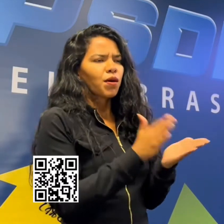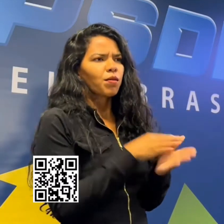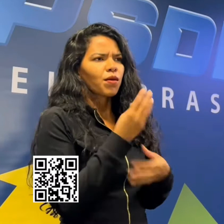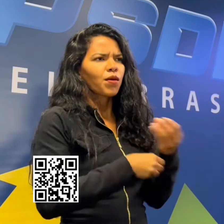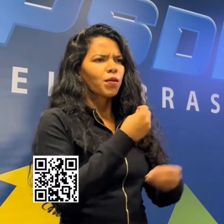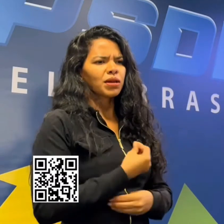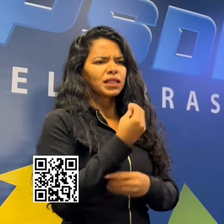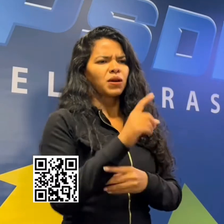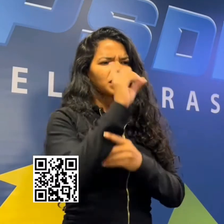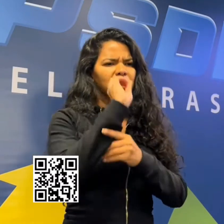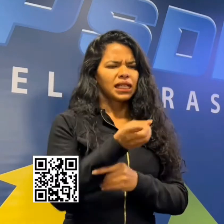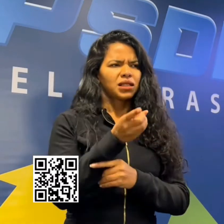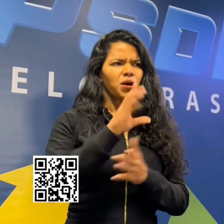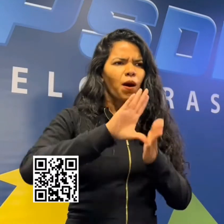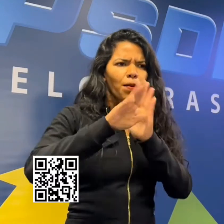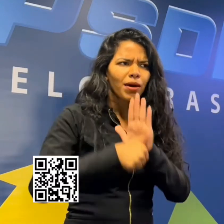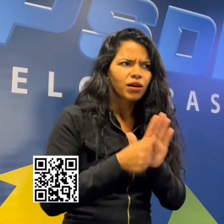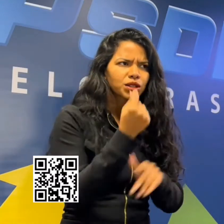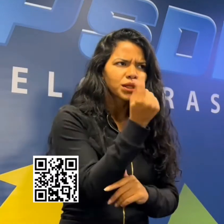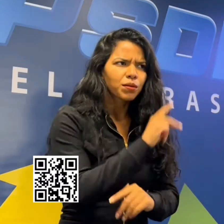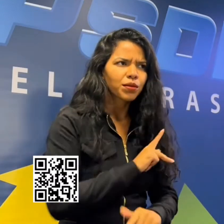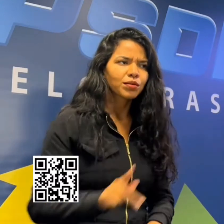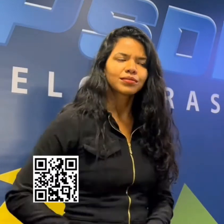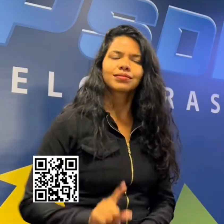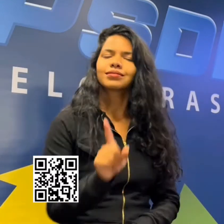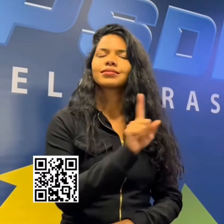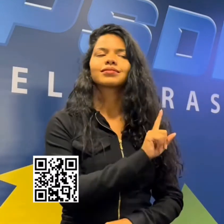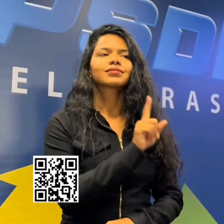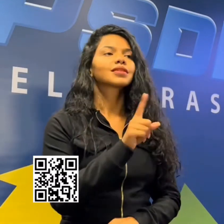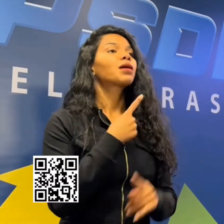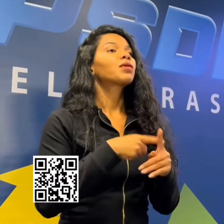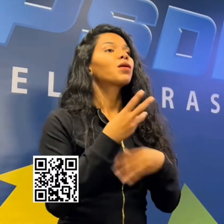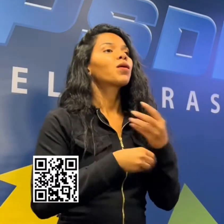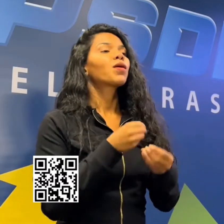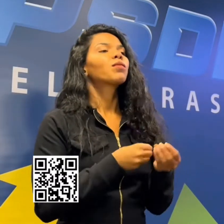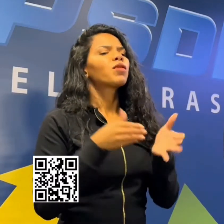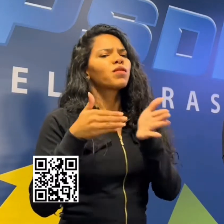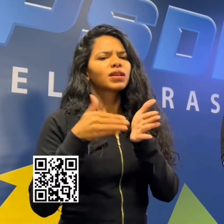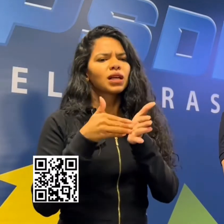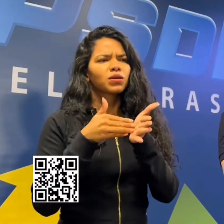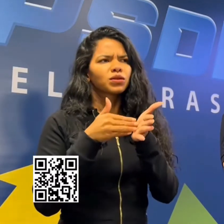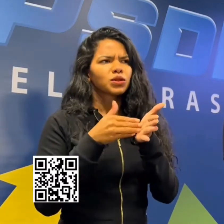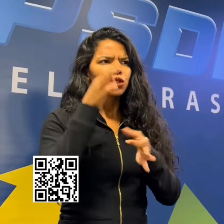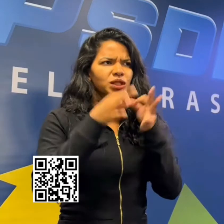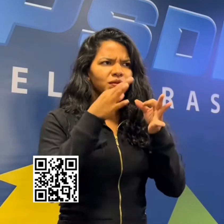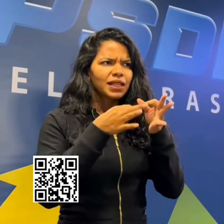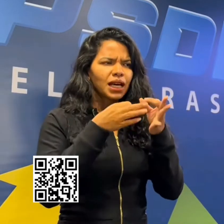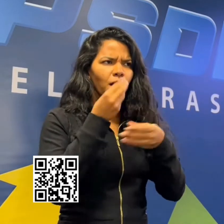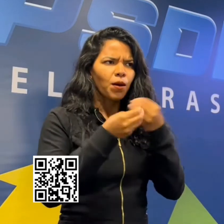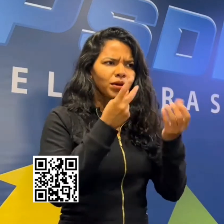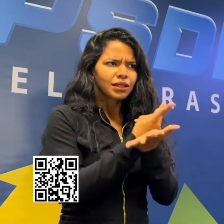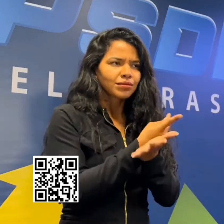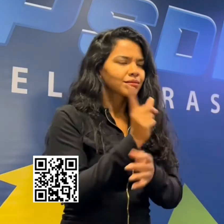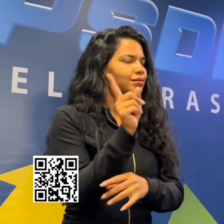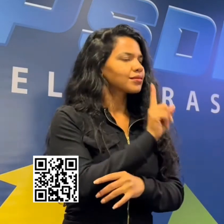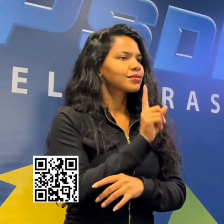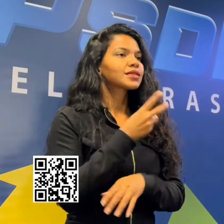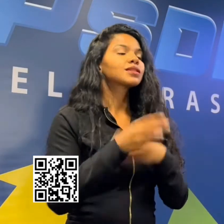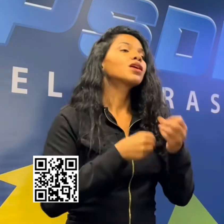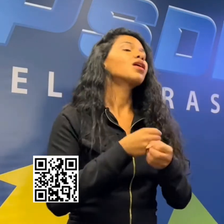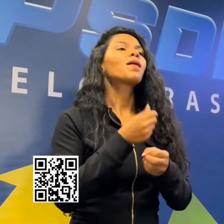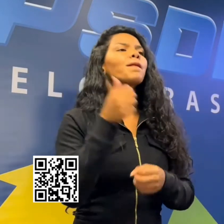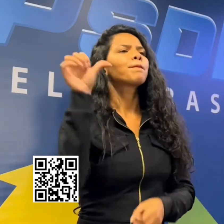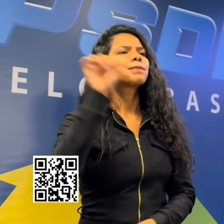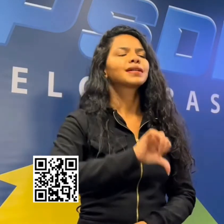que seja de roubar o dinheiro público. Os fins não justificam os meios. A péssima gestão da